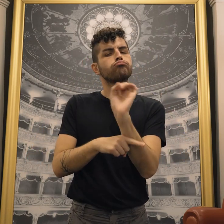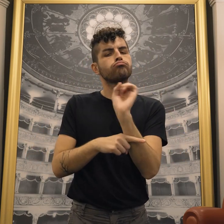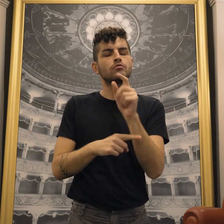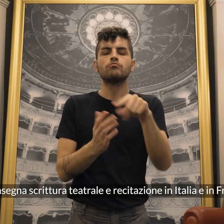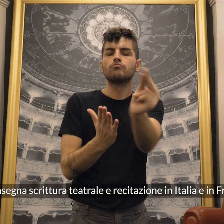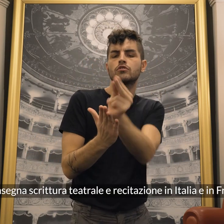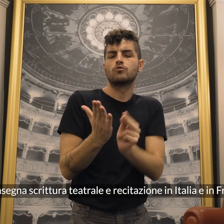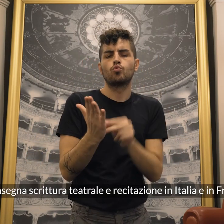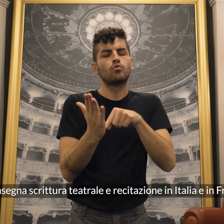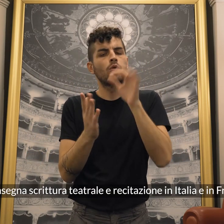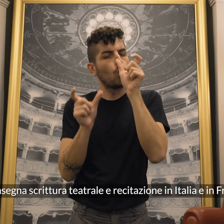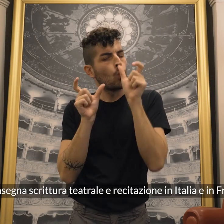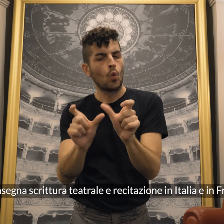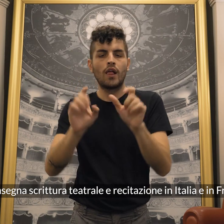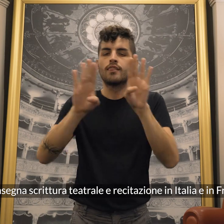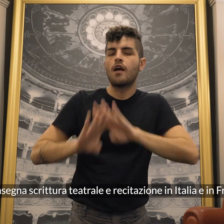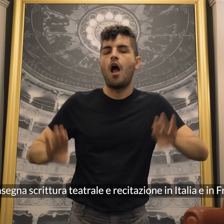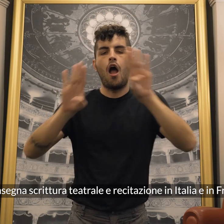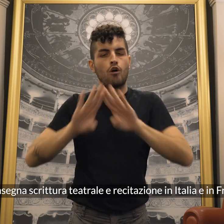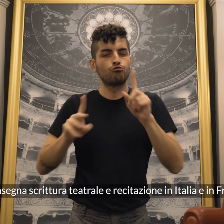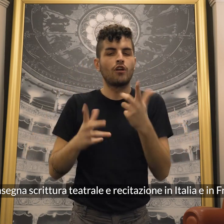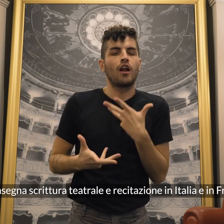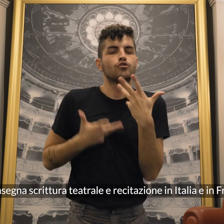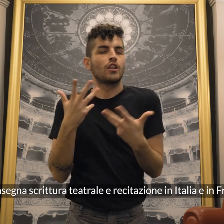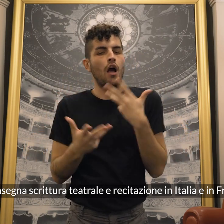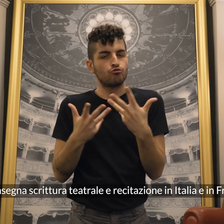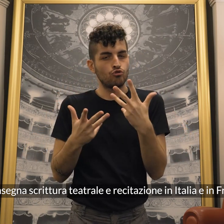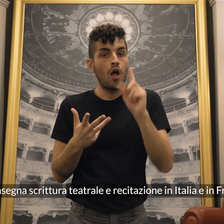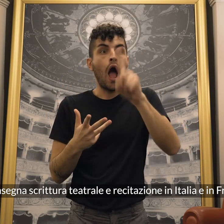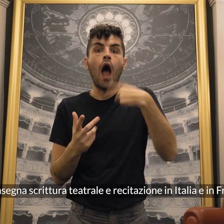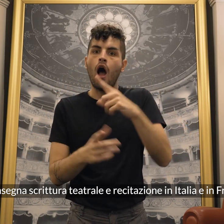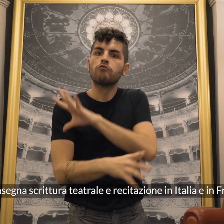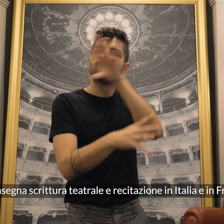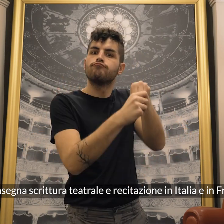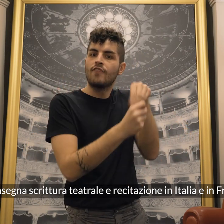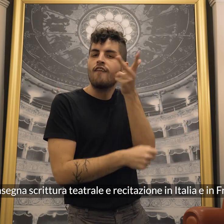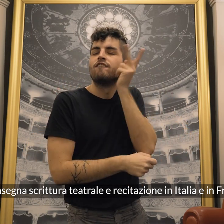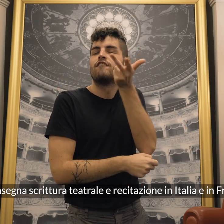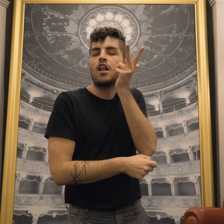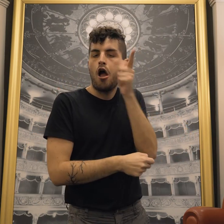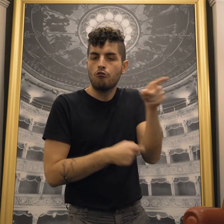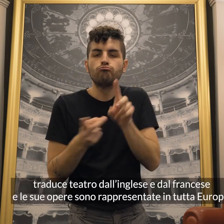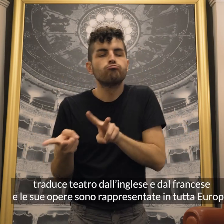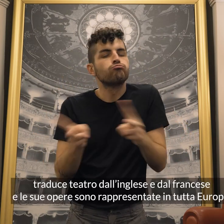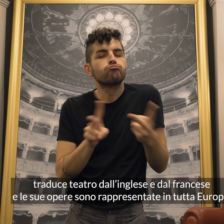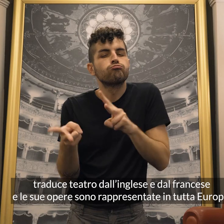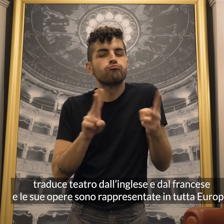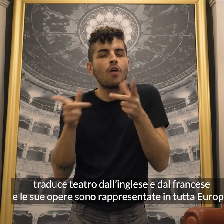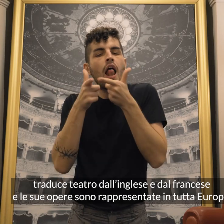insegna scrittura teatrale e recitazione in Italia e in Francia. Traduce teatro